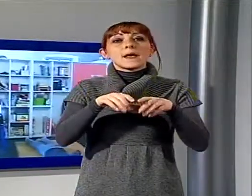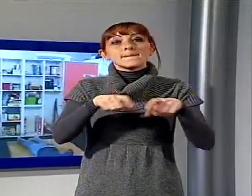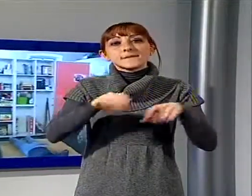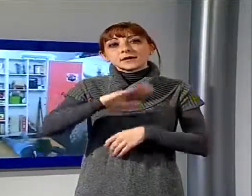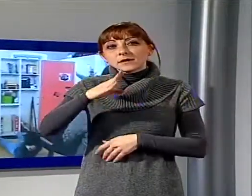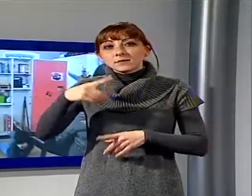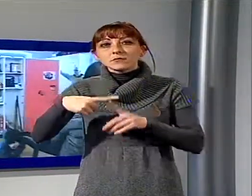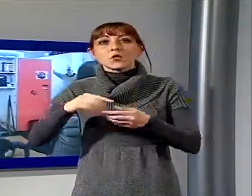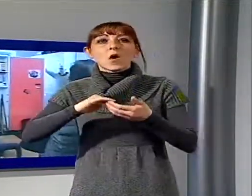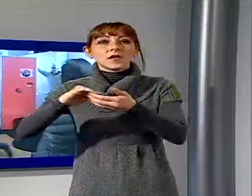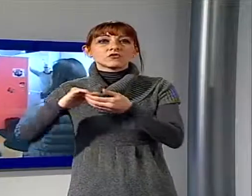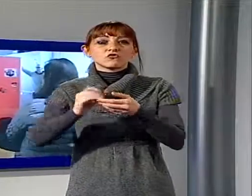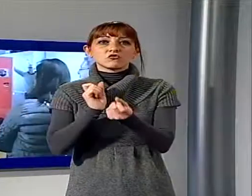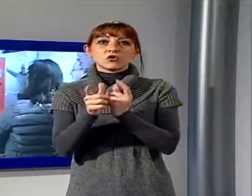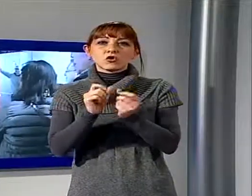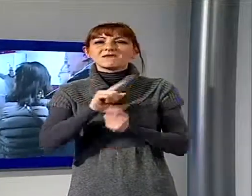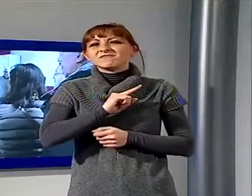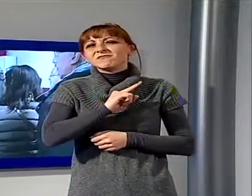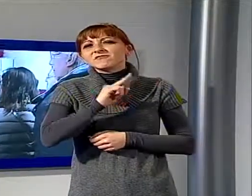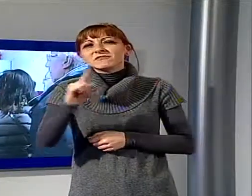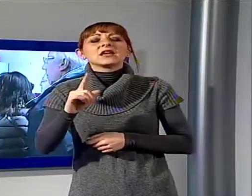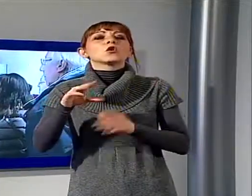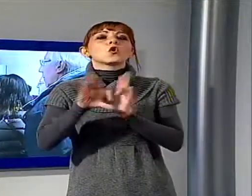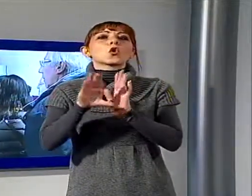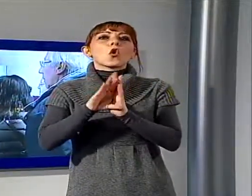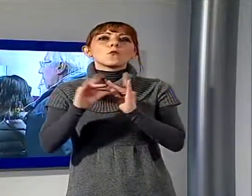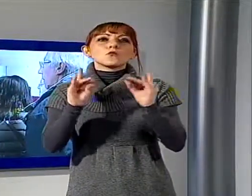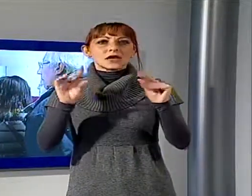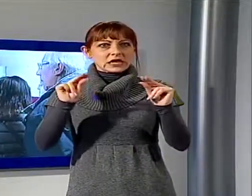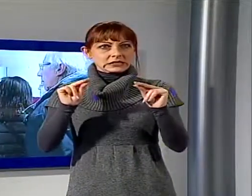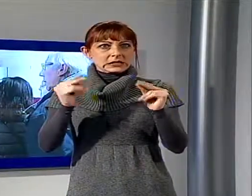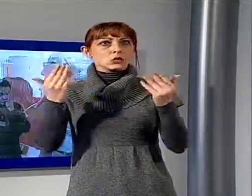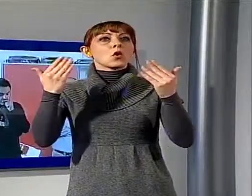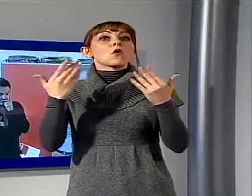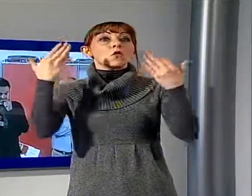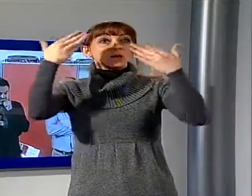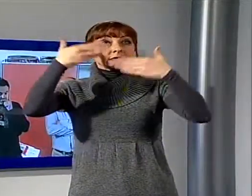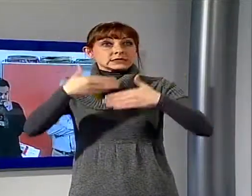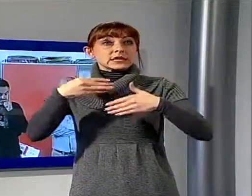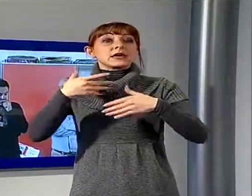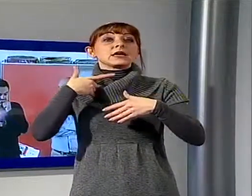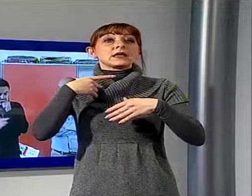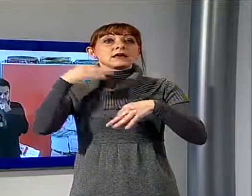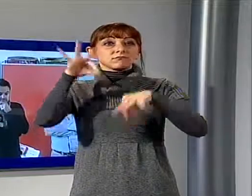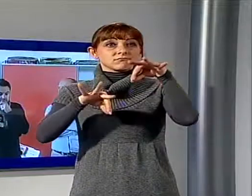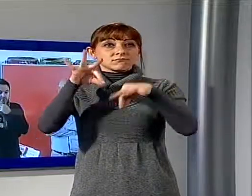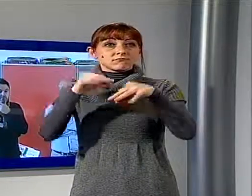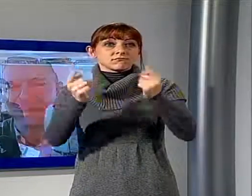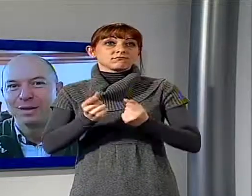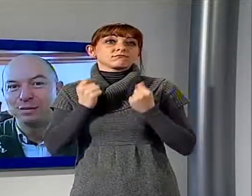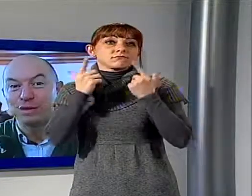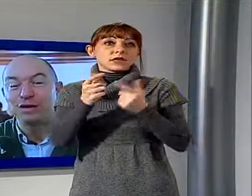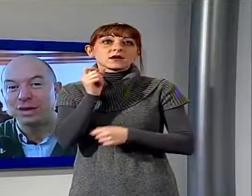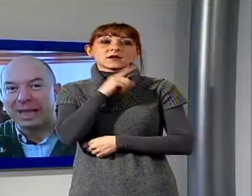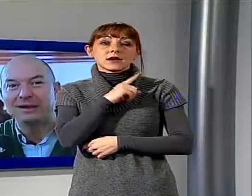'Associazione dei Commercianti fino al Comune di Castelnuovo che quella sera concesse il teatro. Stamattina si realizza un sogno